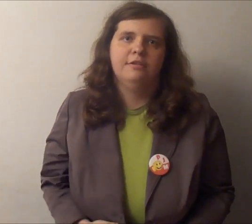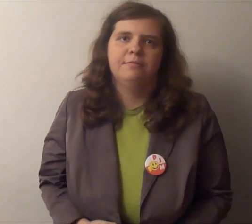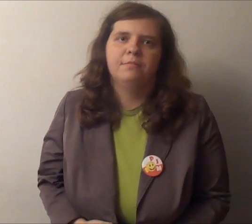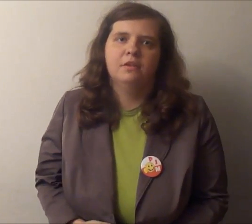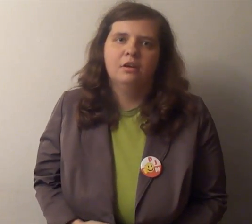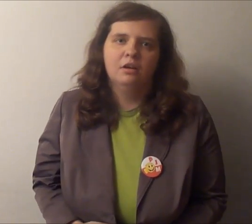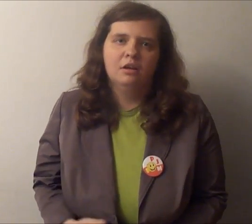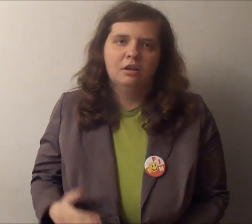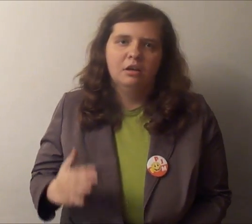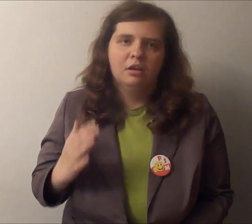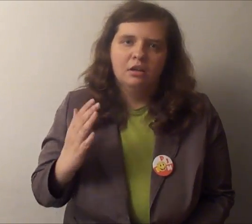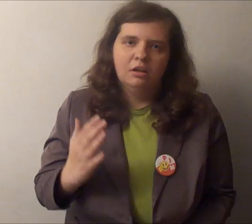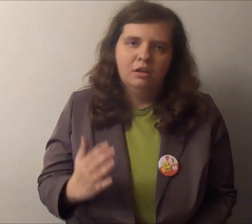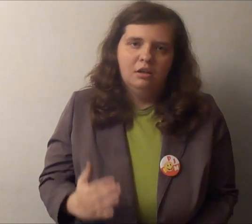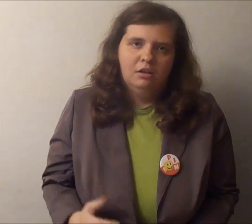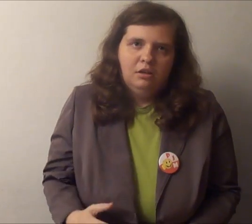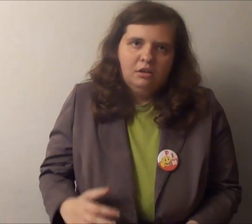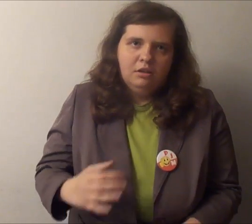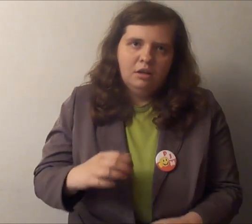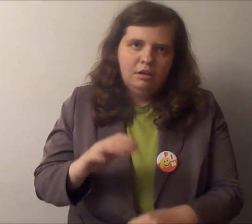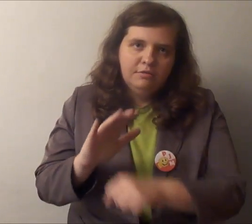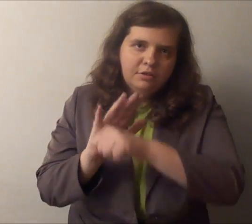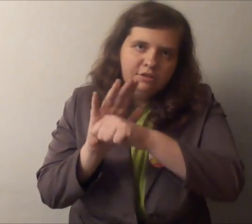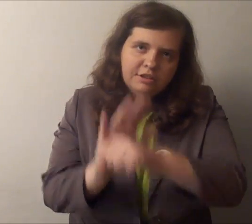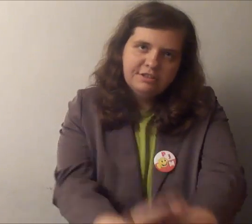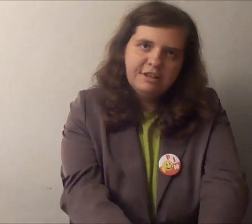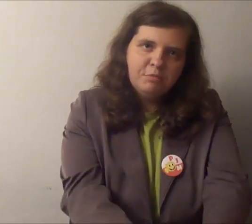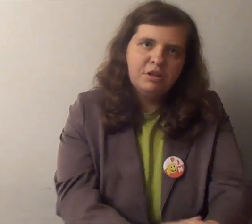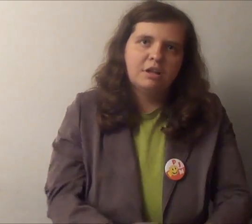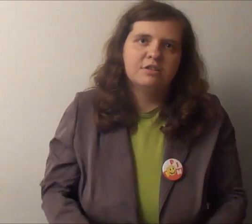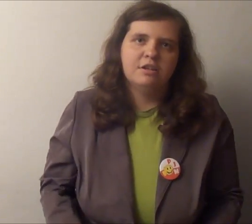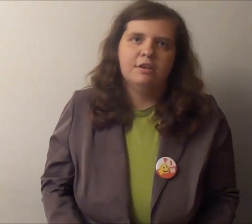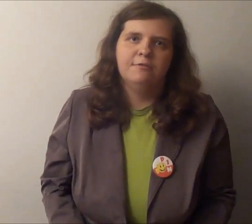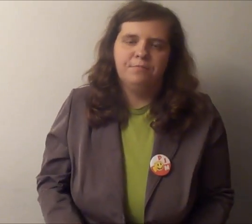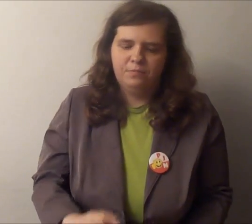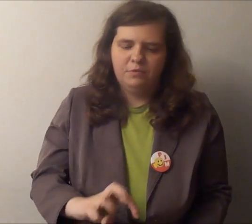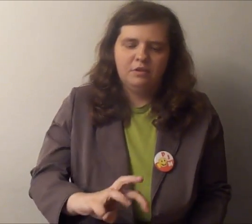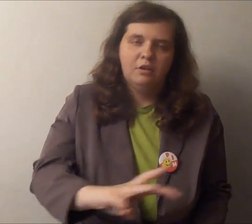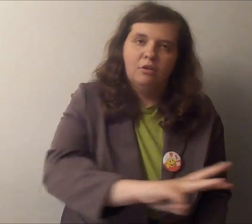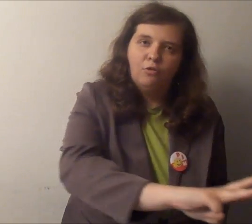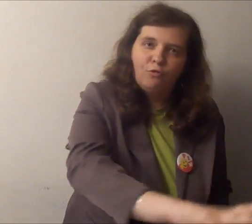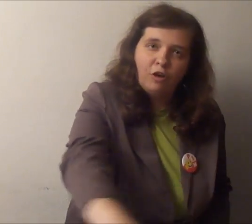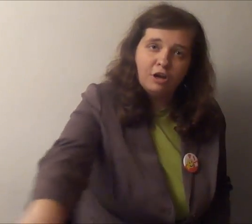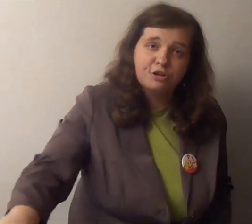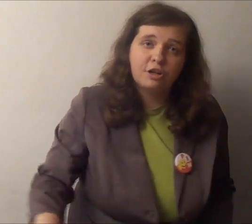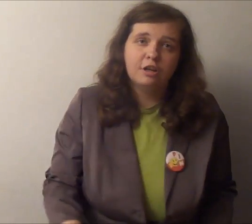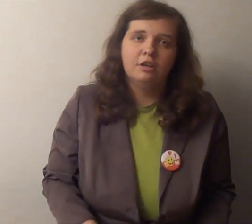na dyskryminację waszej